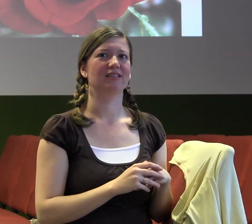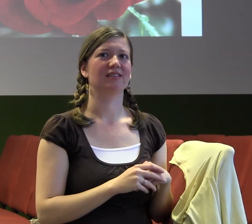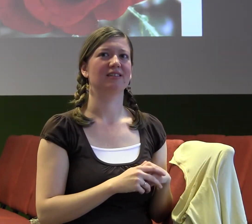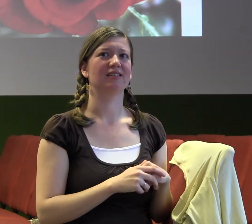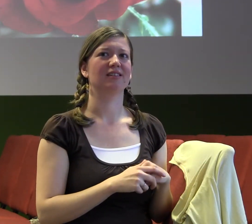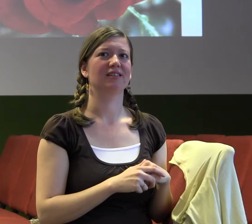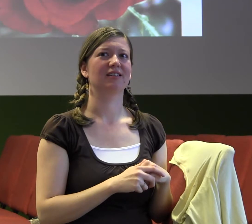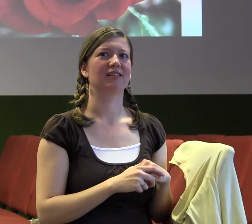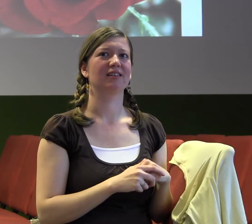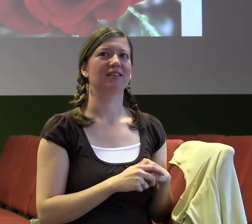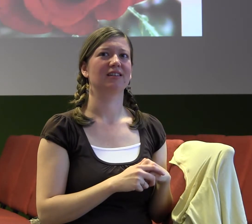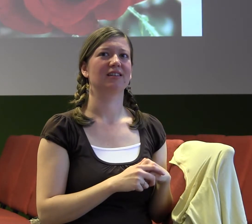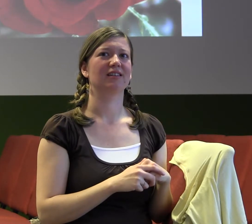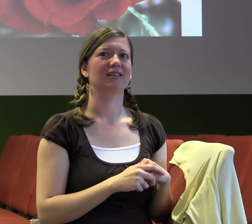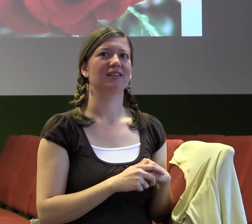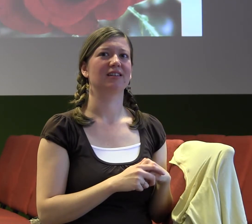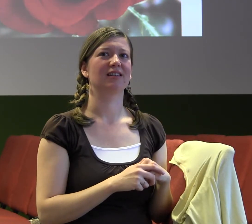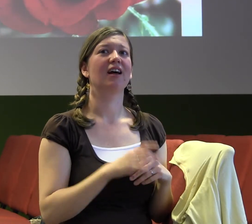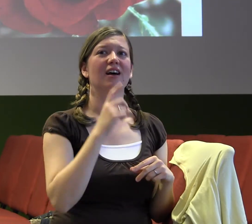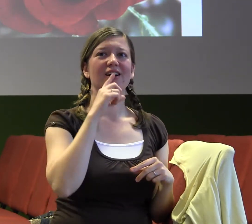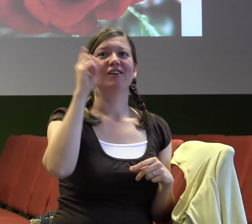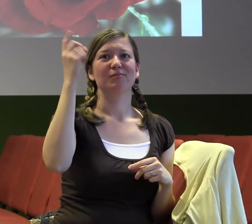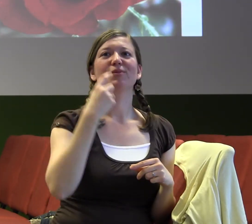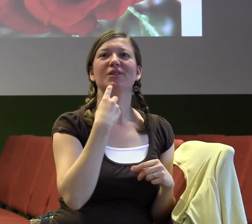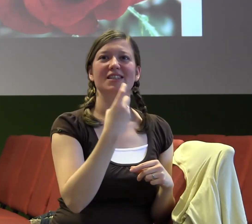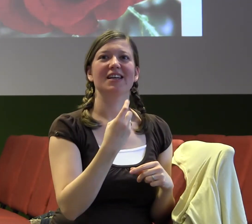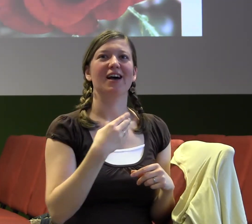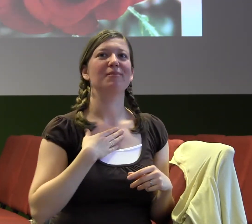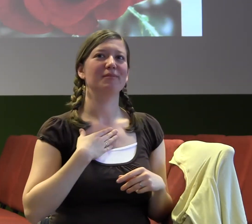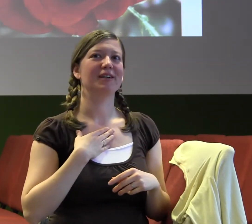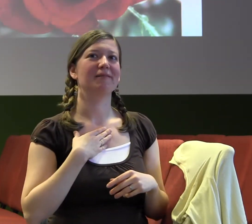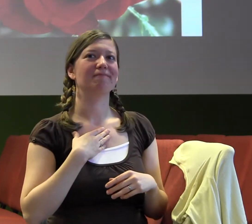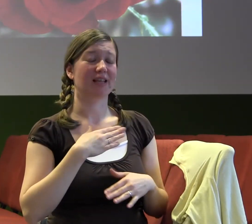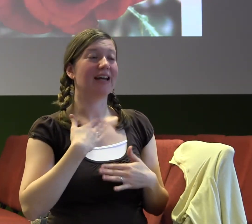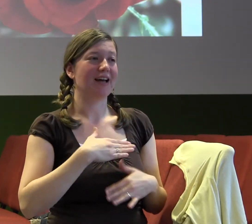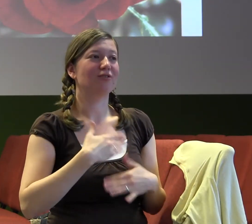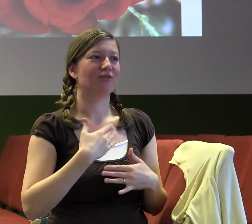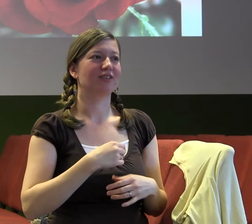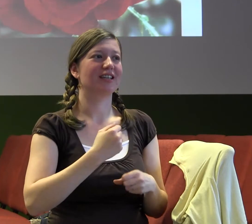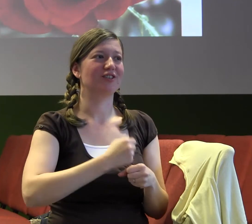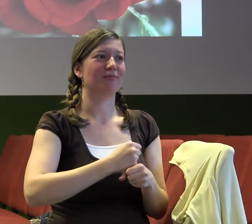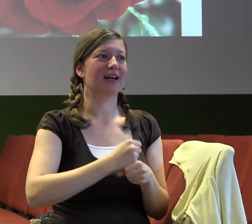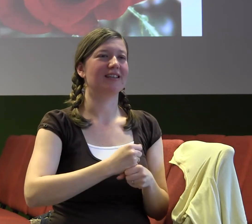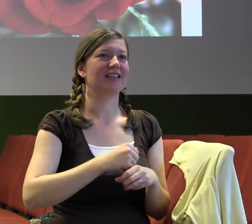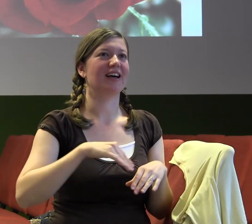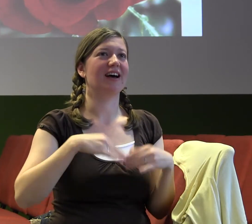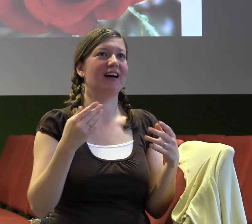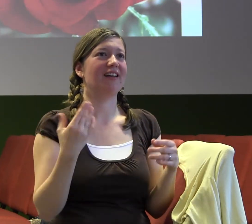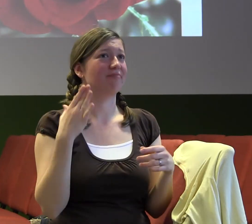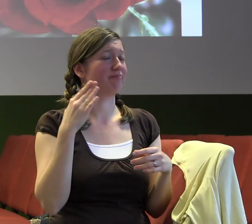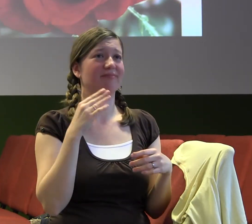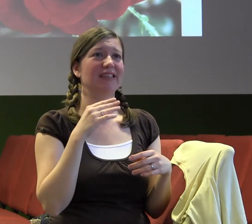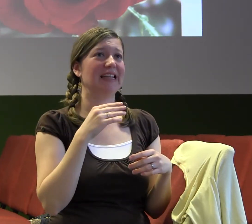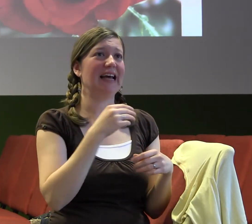tomu povolání, tak nás to naplňuje a je to pro nás dobré, jenom když to děláme podle božích měřítek. Stejný je to se sexem.